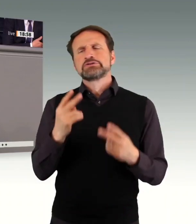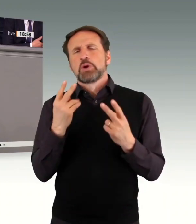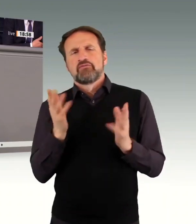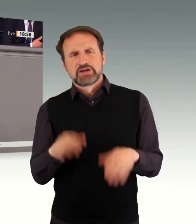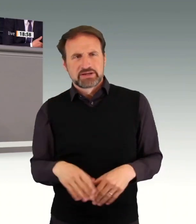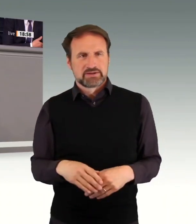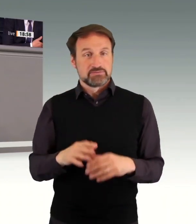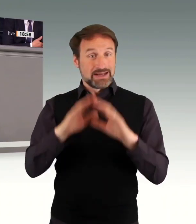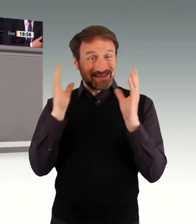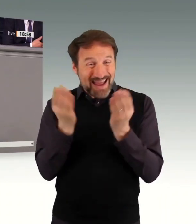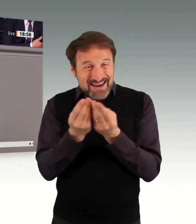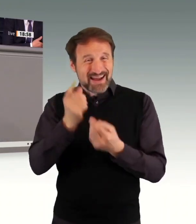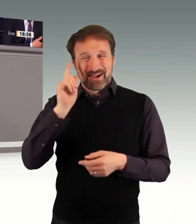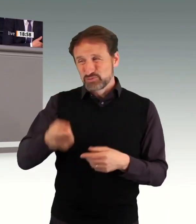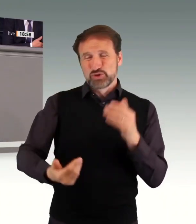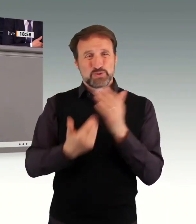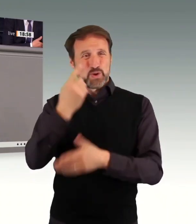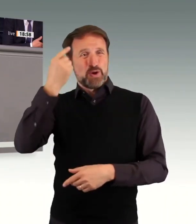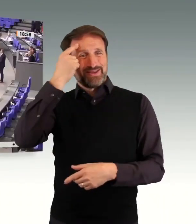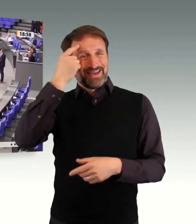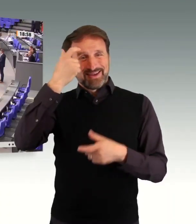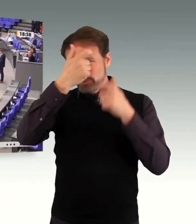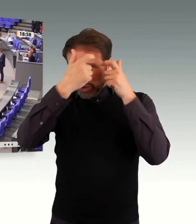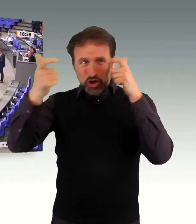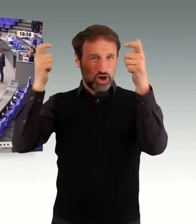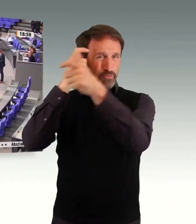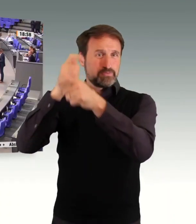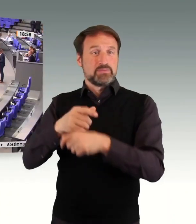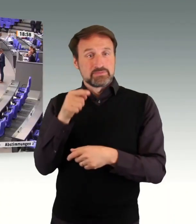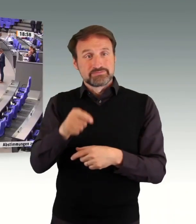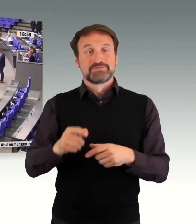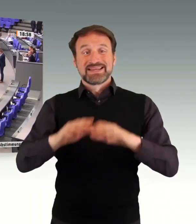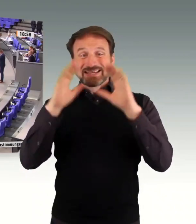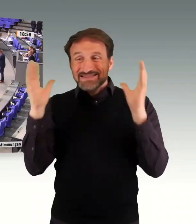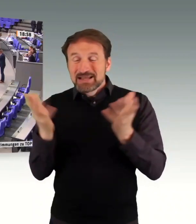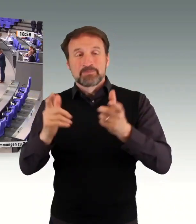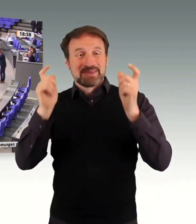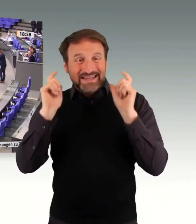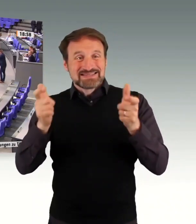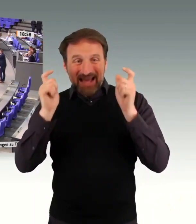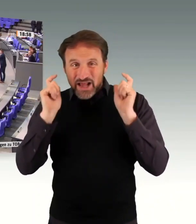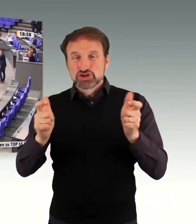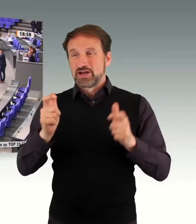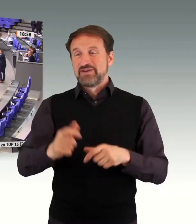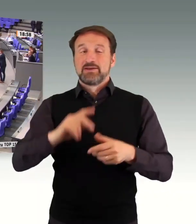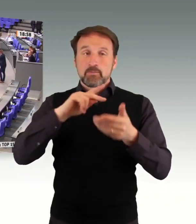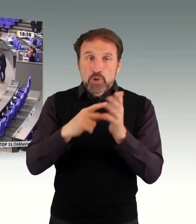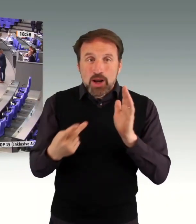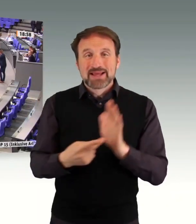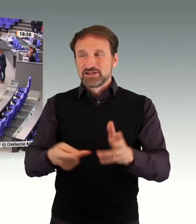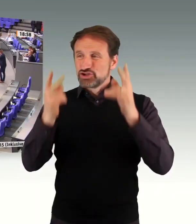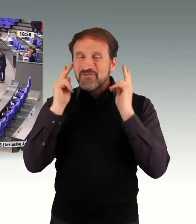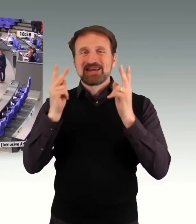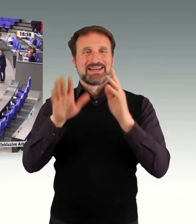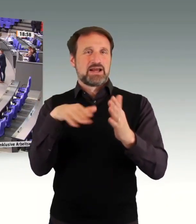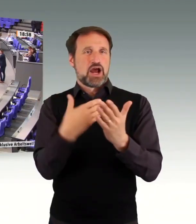besonders viel. Aber wie kann es eigentlich sein, dass die Mehrzahl der Werkstattbeschäftigten mit dem, was sie verdienen,